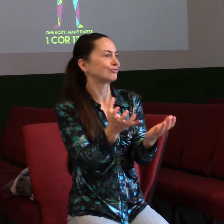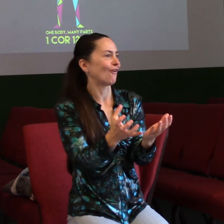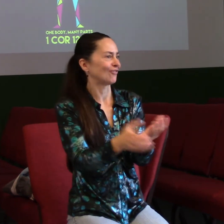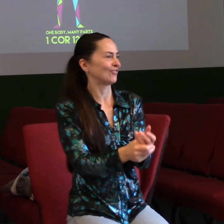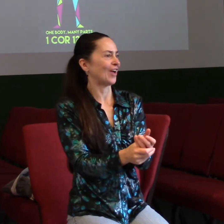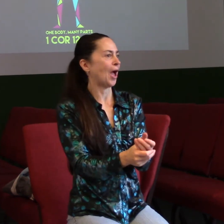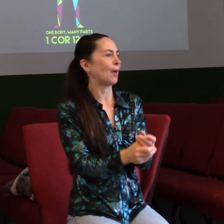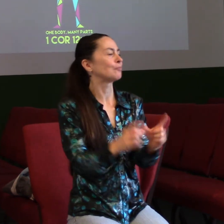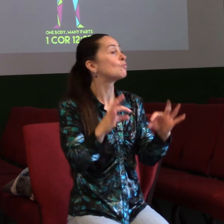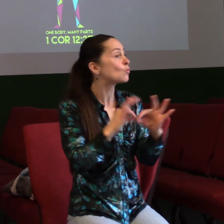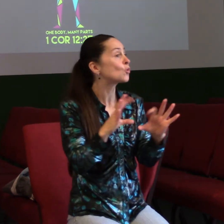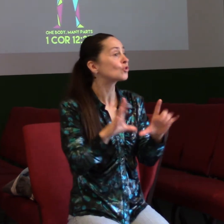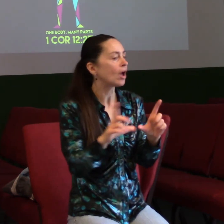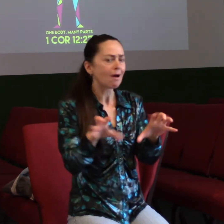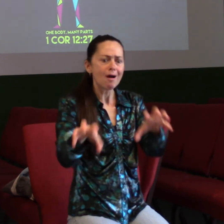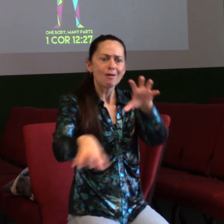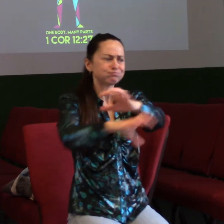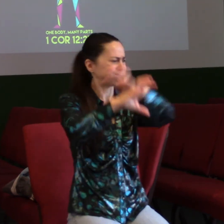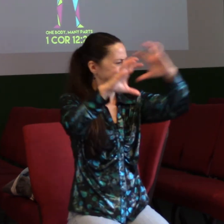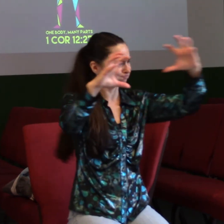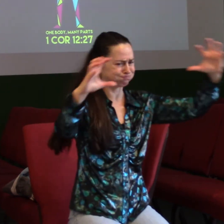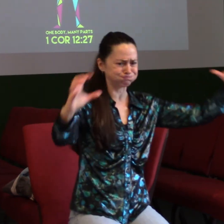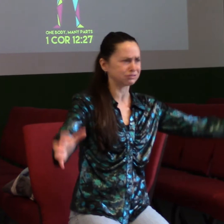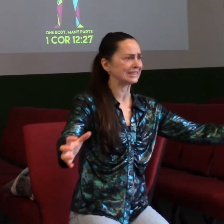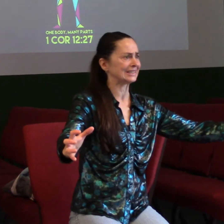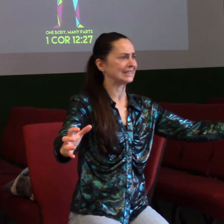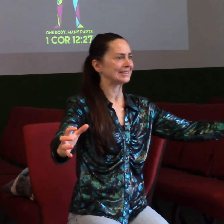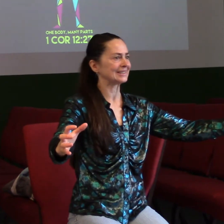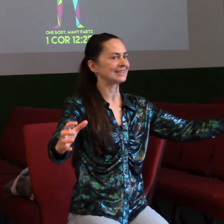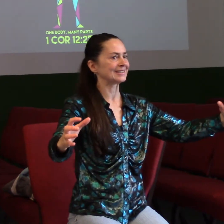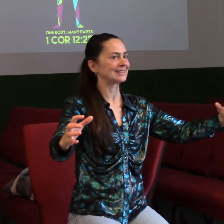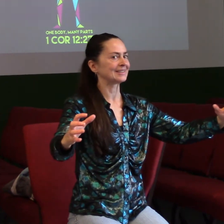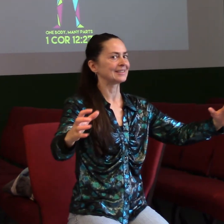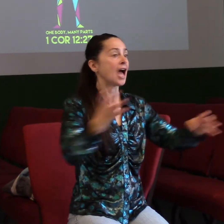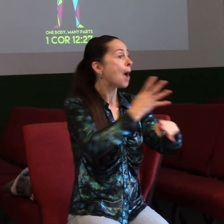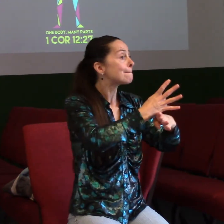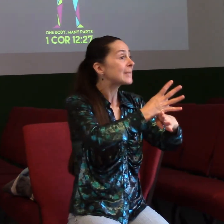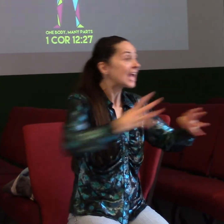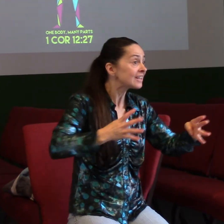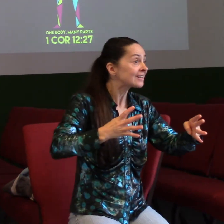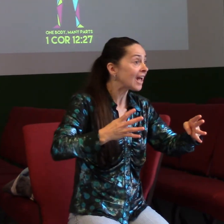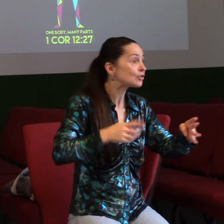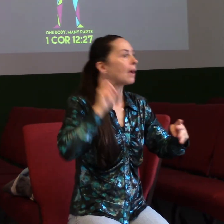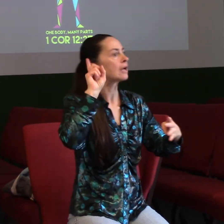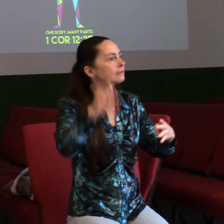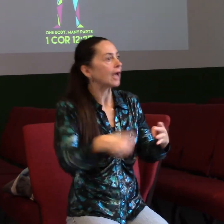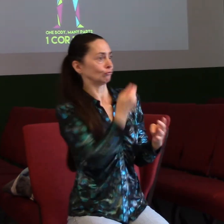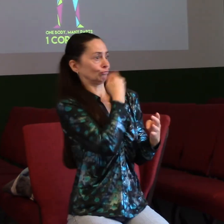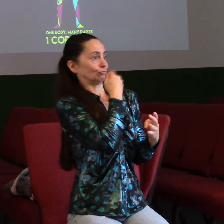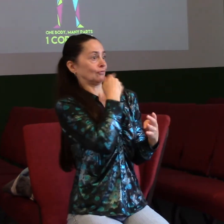A najednou jsme měli plný stůl jídla, protože někteří přinesli ne jednou tolik, oni přinesli pětkrát tolik. Protože když říkali, tak když už jsem vařil ten gouláš, tak to